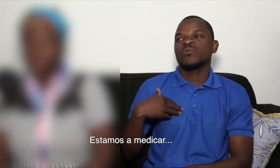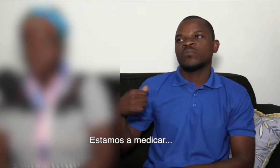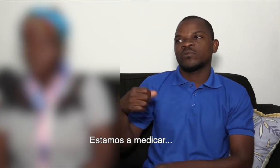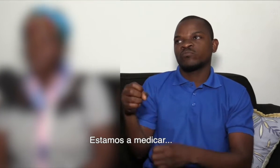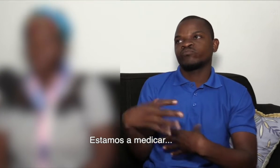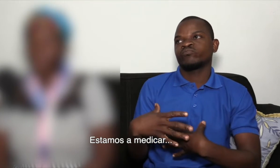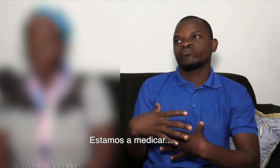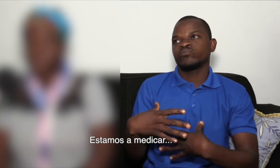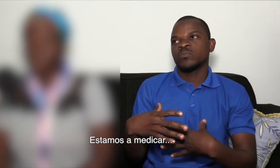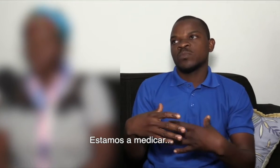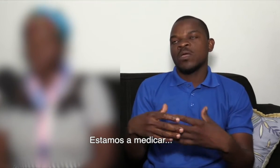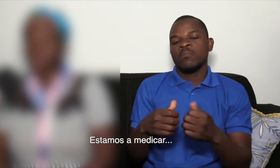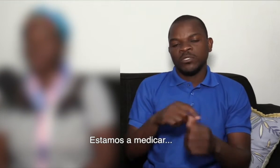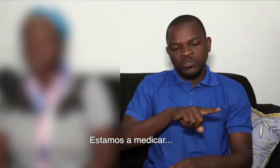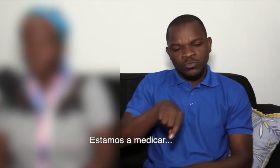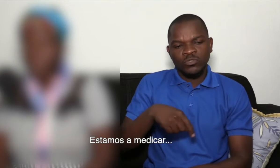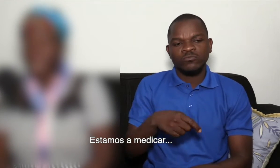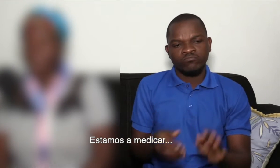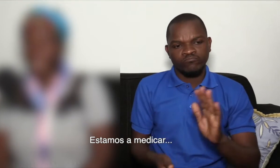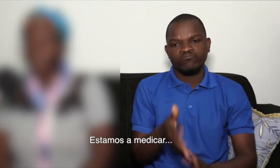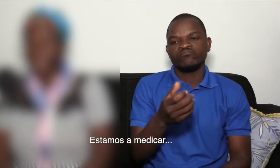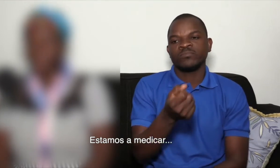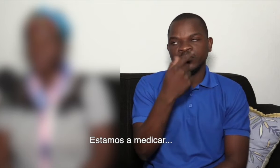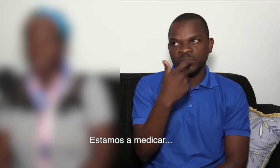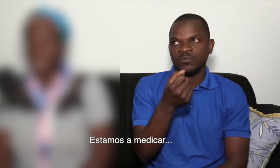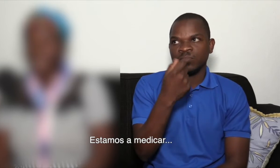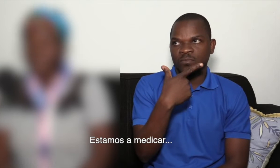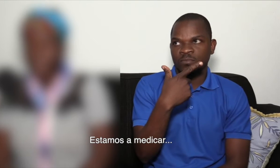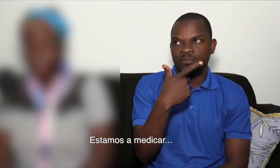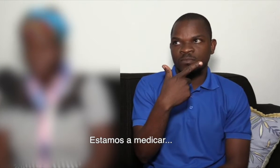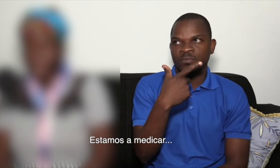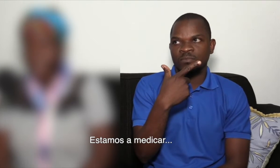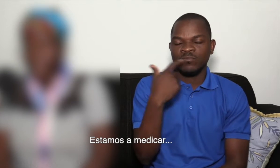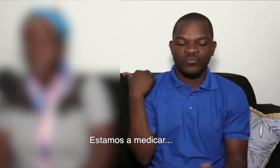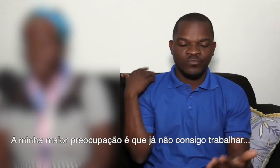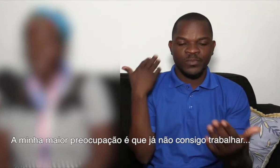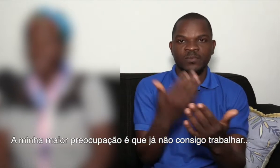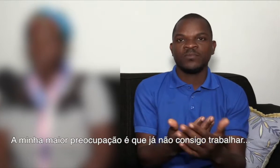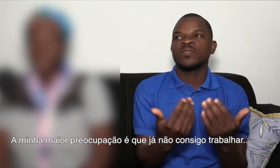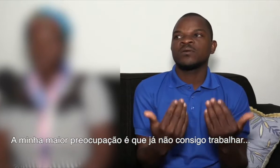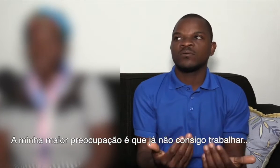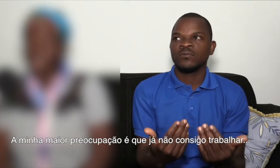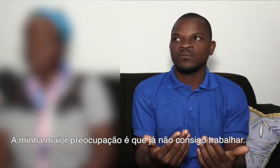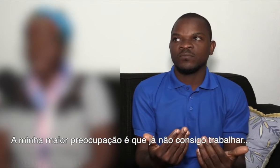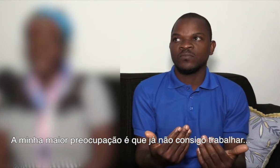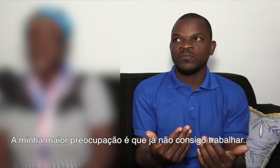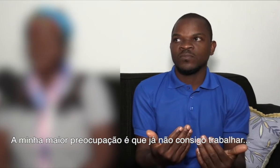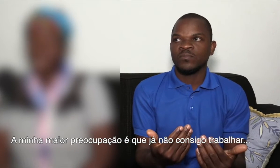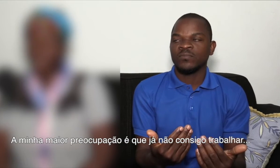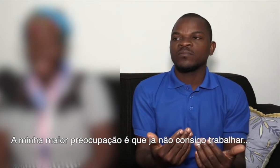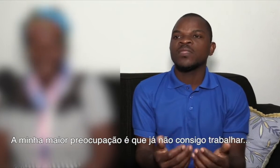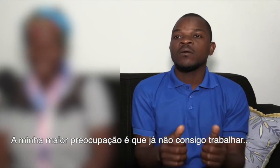nós, consumo, consumo é medicamento, até agora. Agora, coisas que